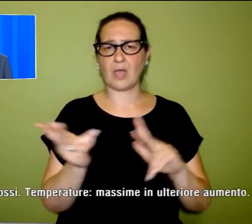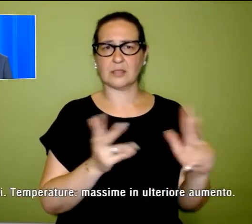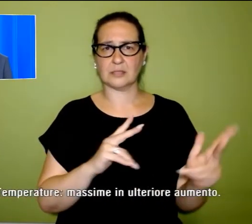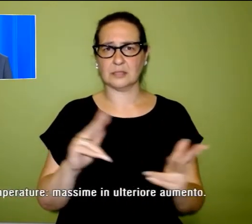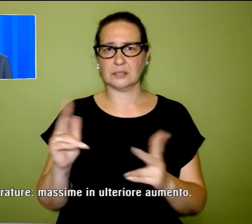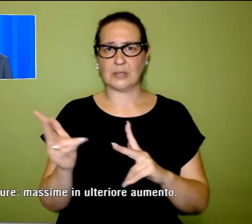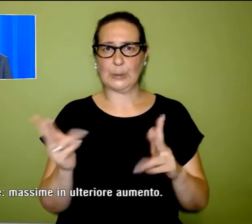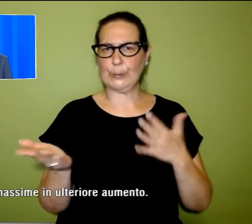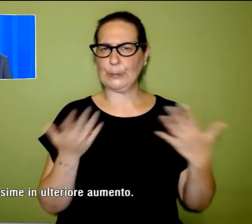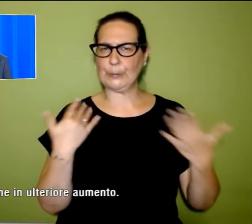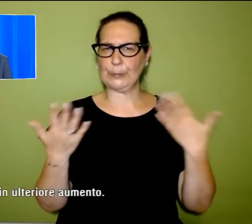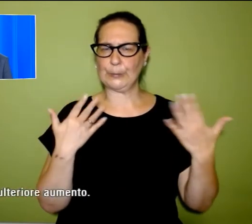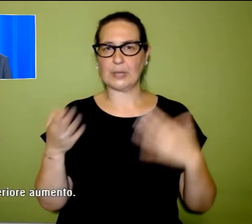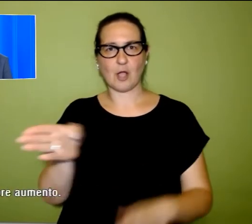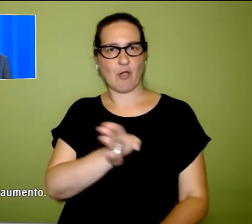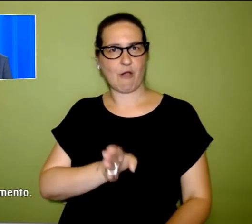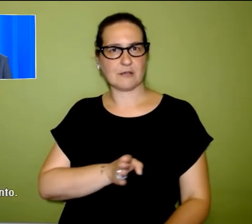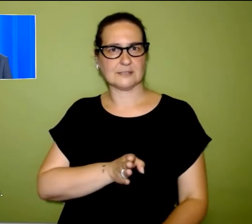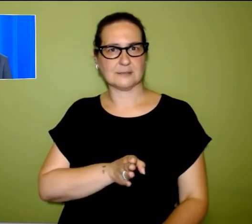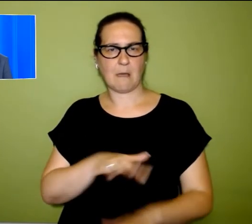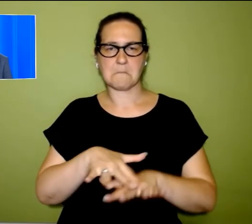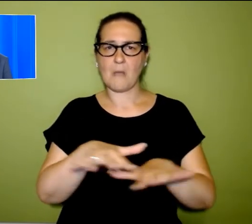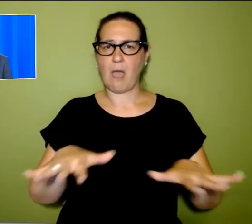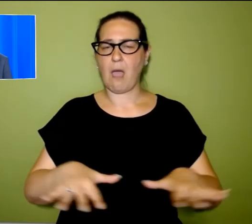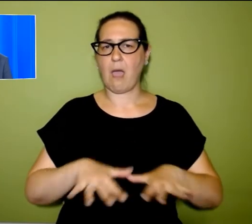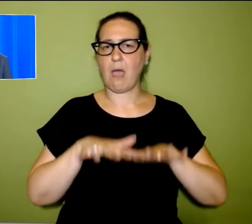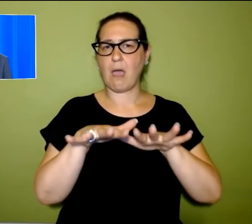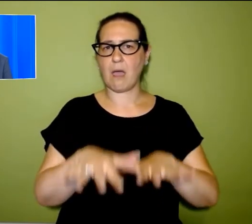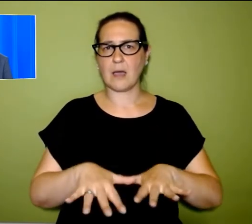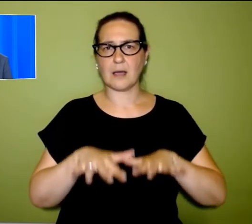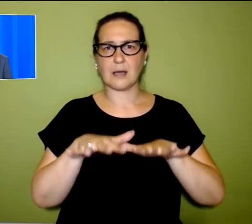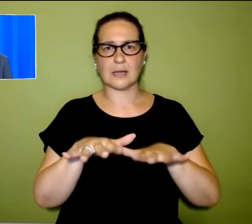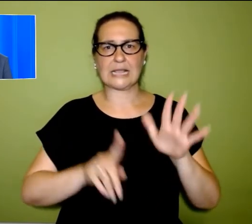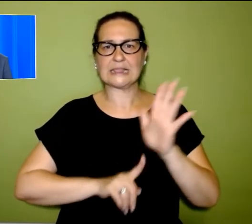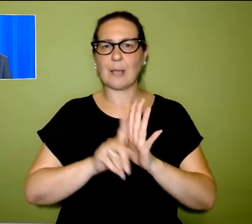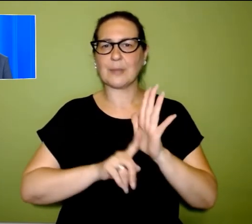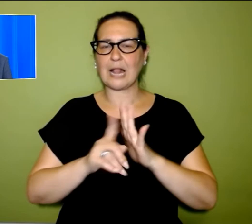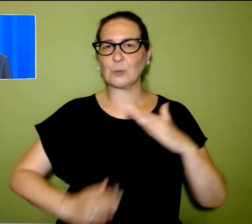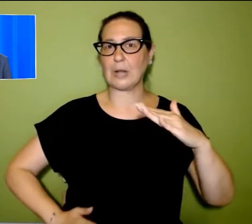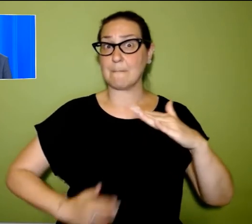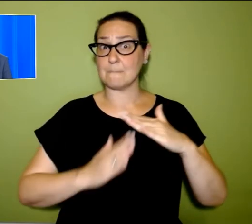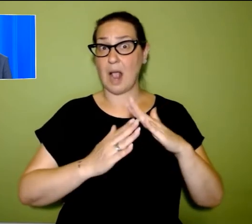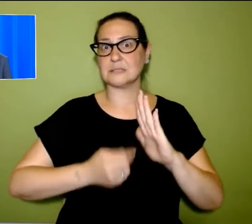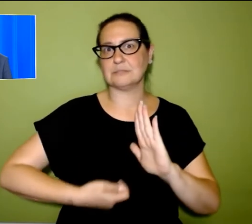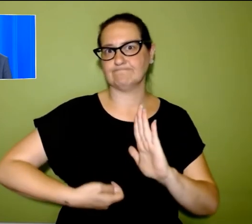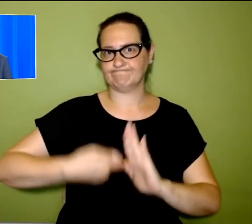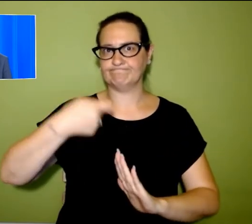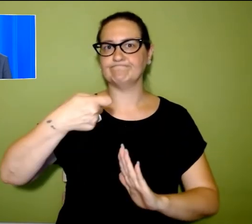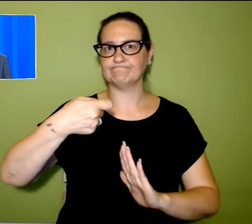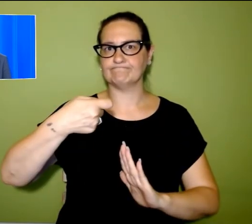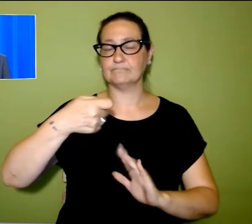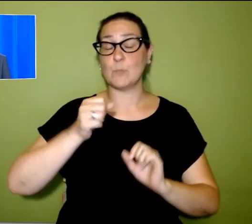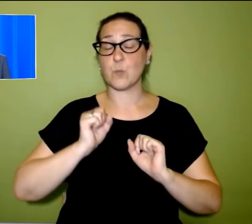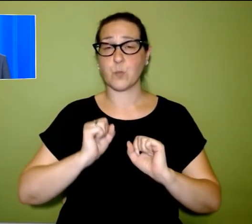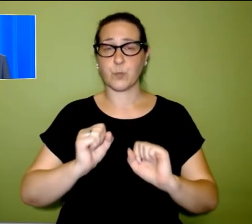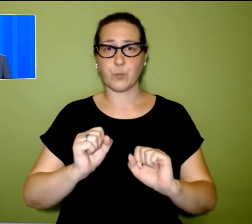brezza lungo la costa mari poco mossi temperature massime in ulteriore aumento che toccheranno nel